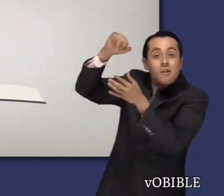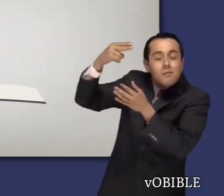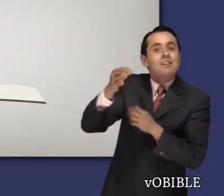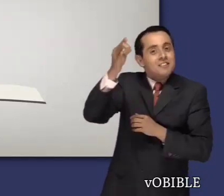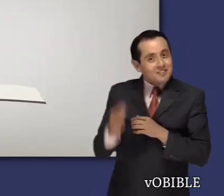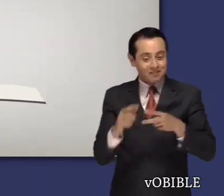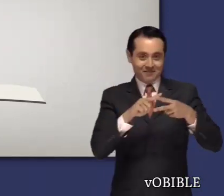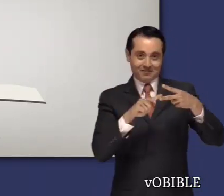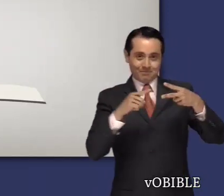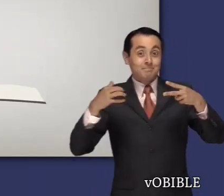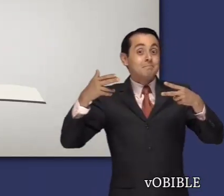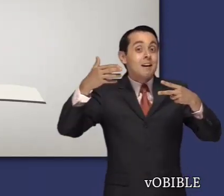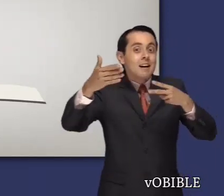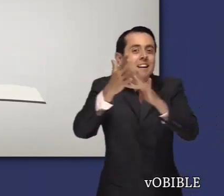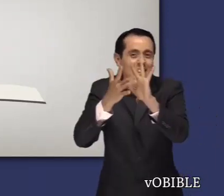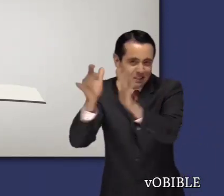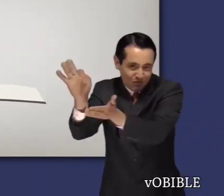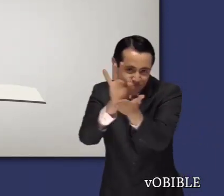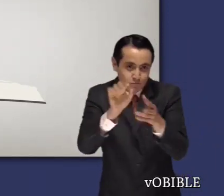prepararon la llegada del Mesías.